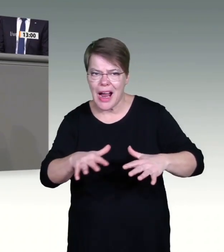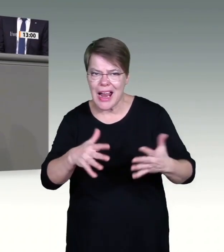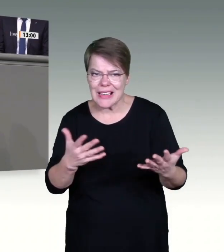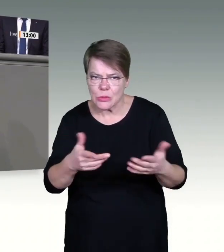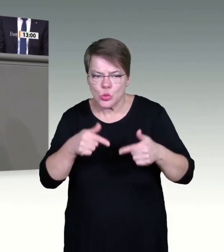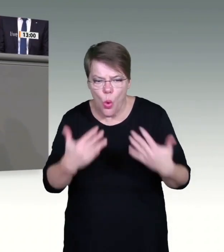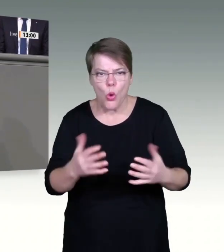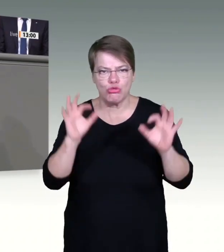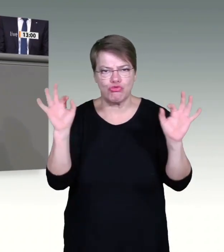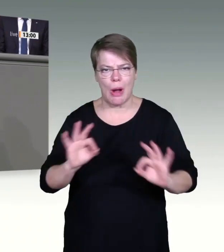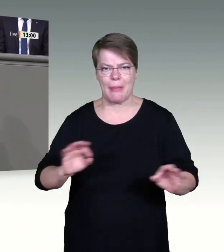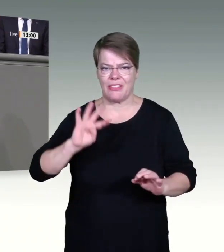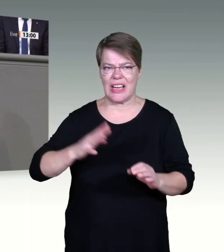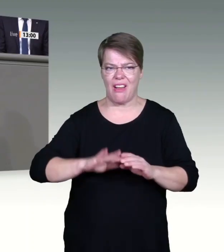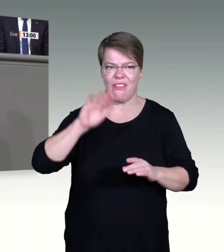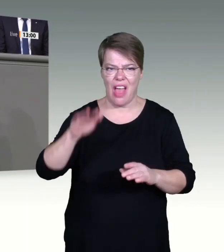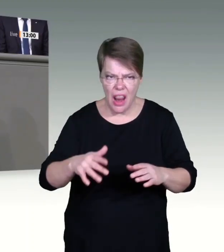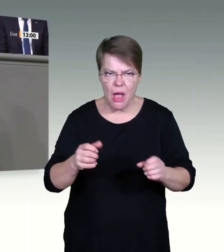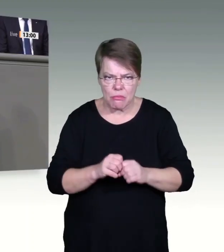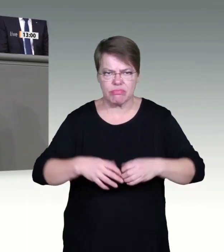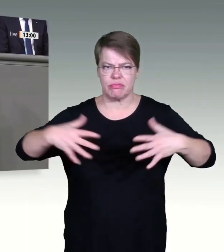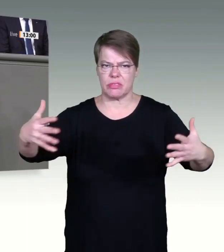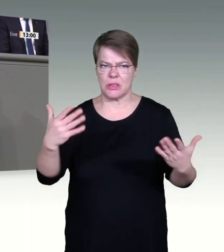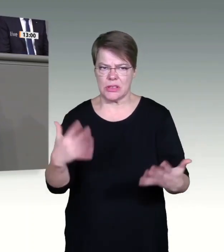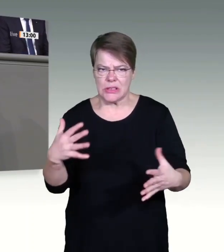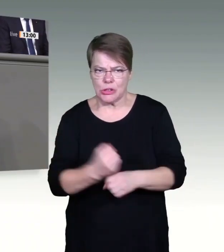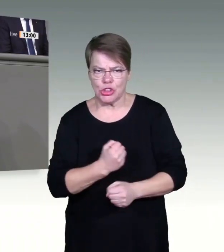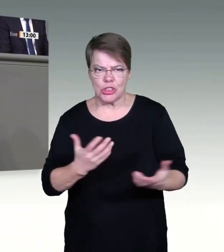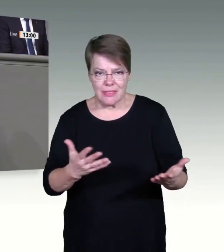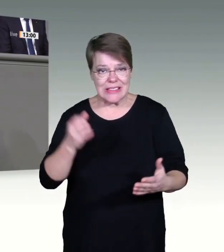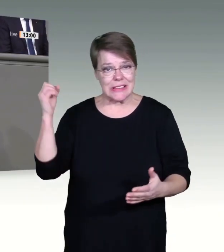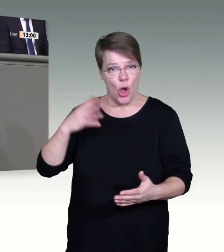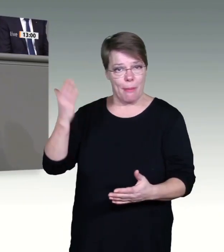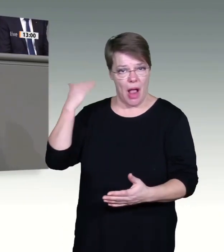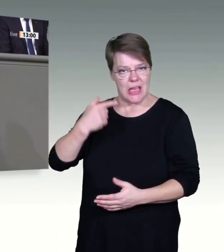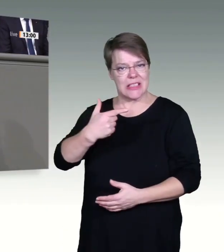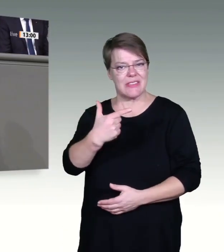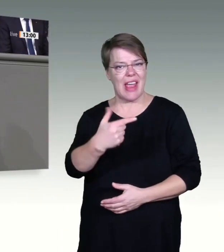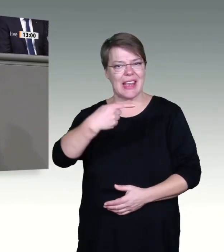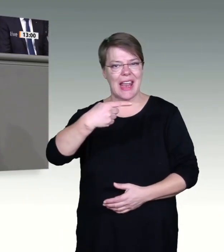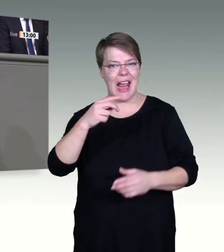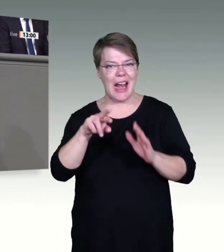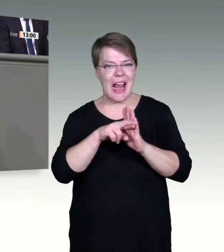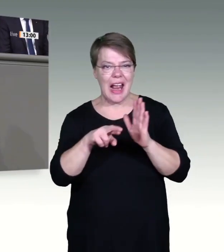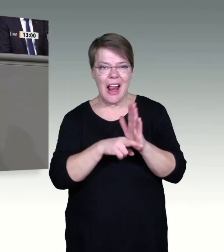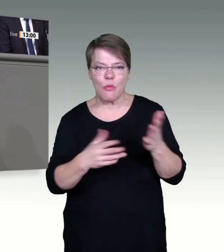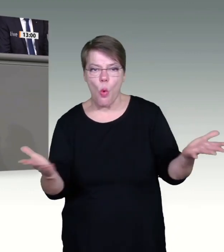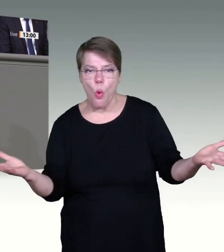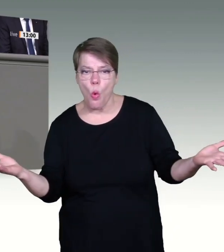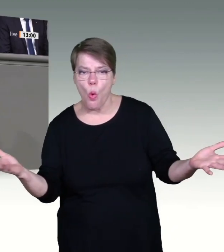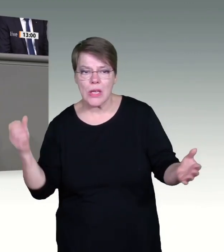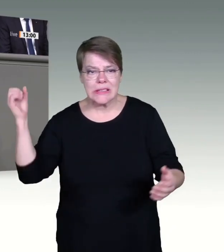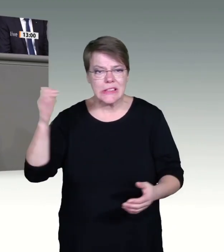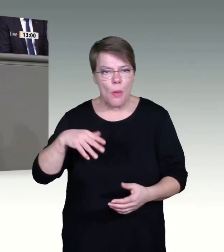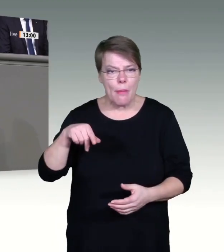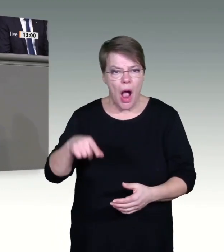allesamt, alte und neue Regierungen, Bund und Länder. Insofern lassen Sie uns übergehen zur Frage, was sind denn Maßnahmen, die uns weiterbringen? Was ist